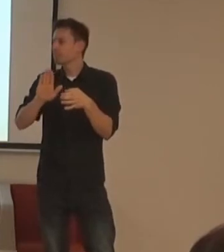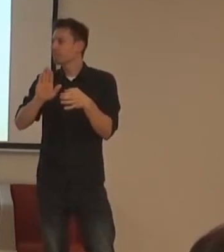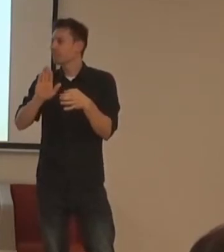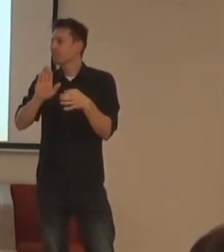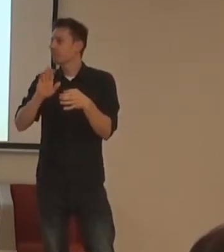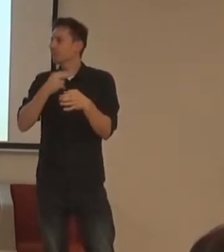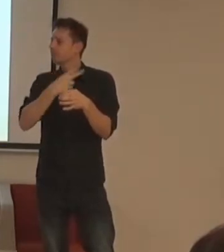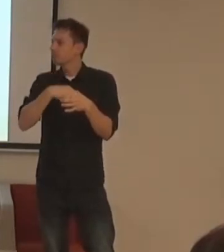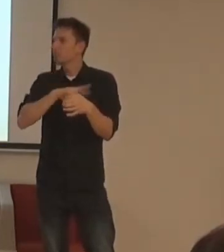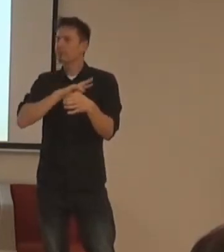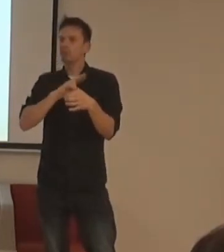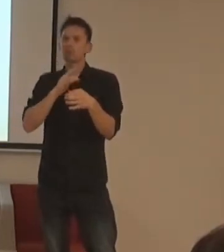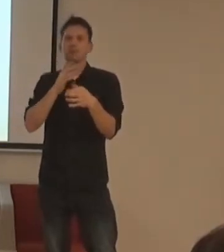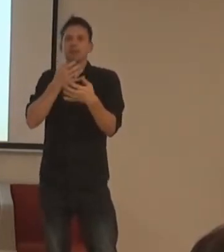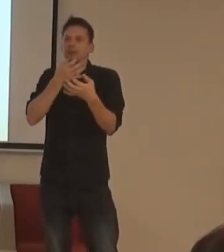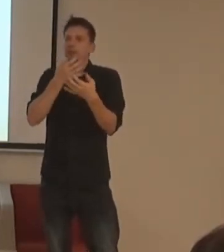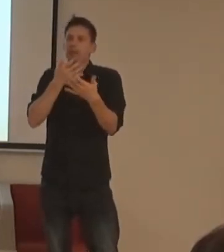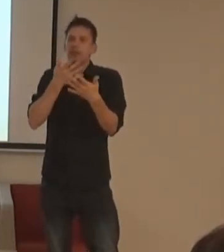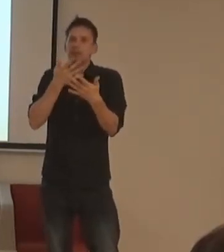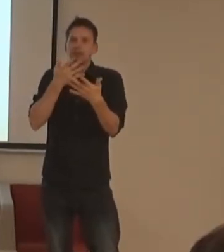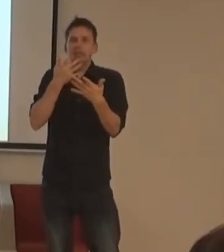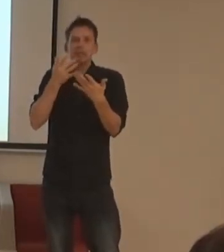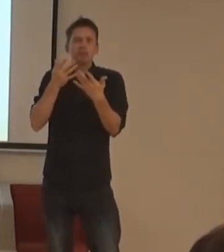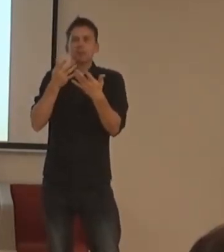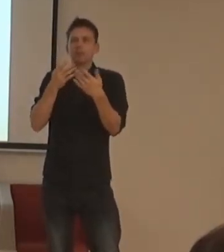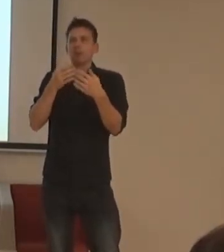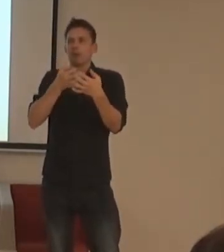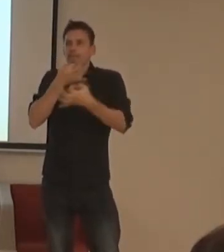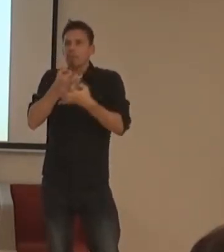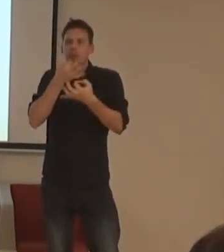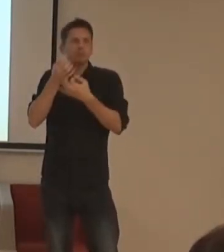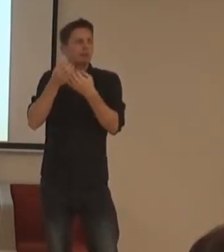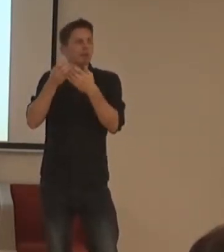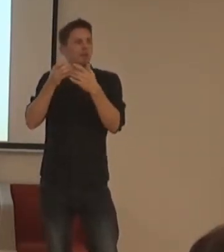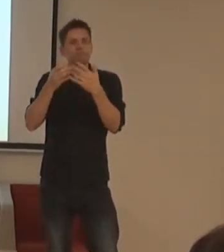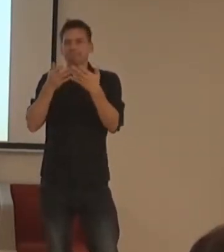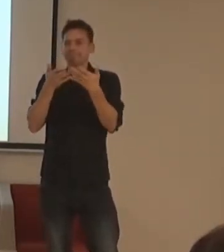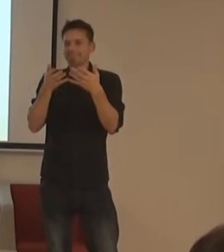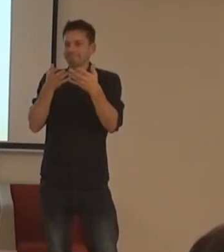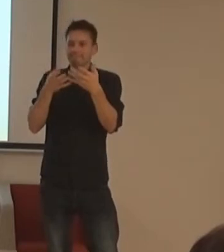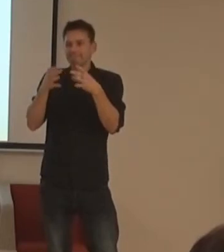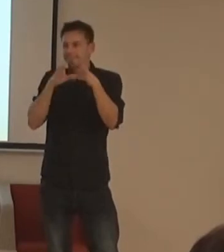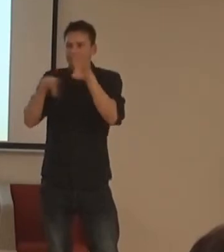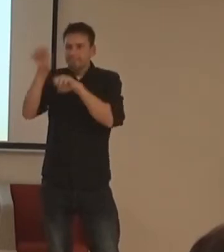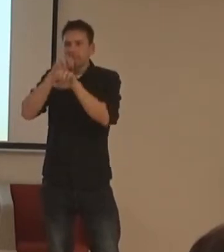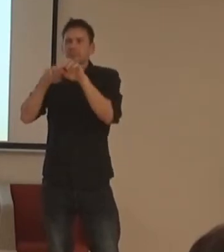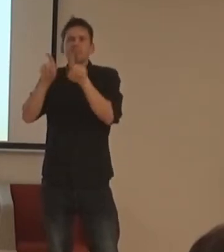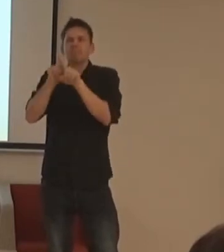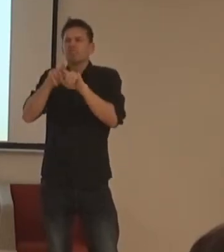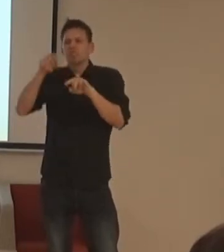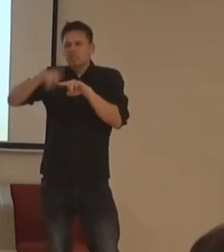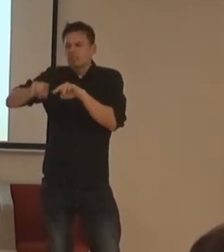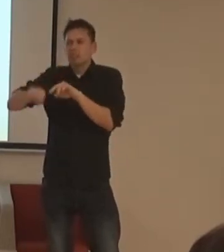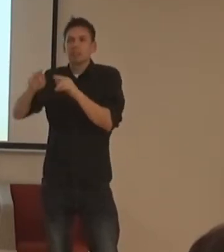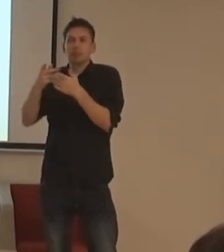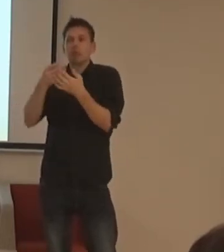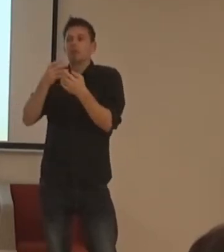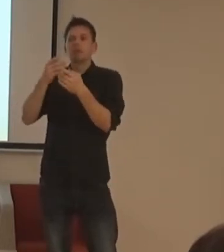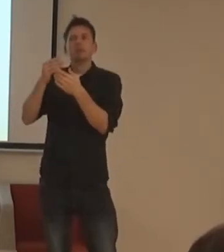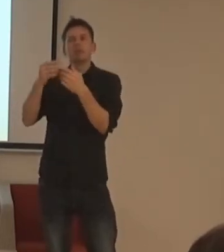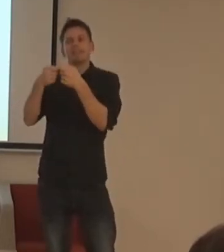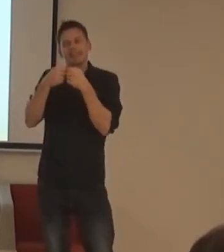se za to nakládání s těmi informacemi a s těmi prostě nedostatky, který by byl informovaný,